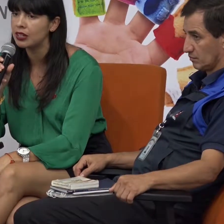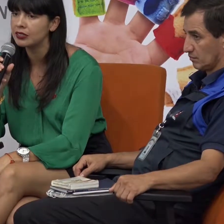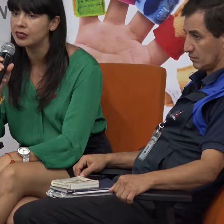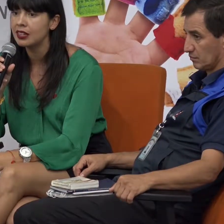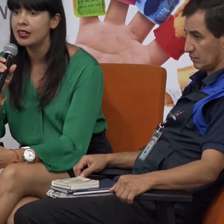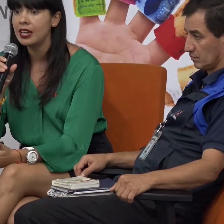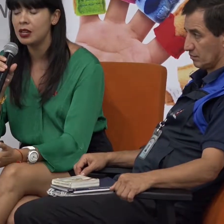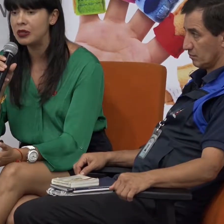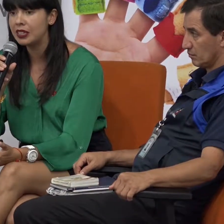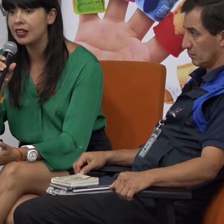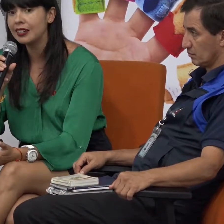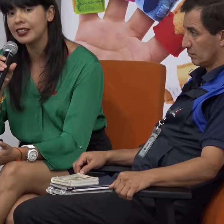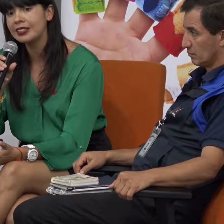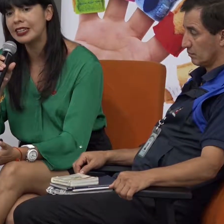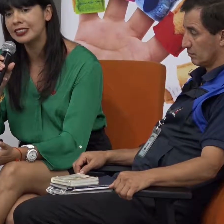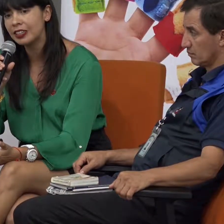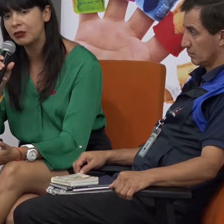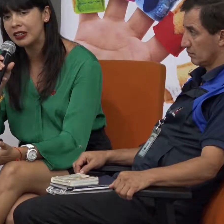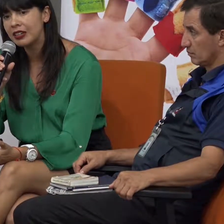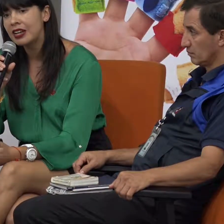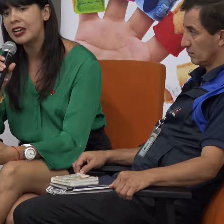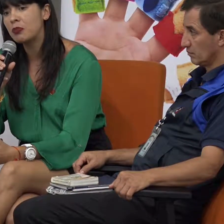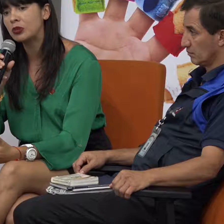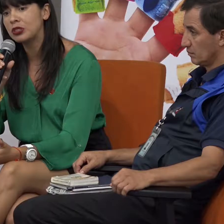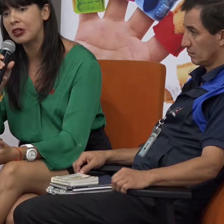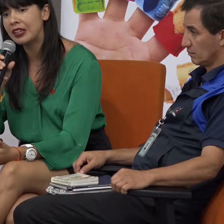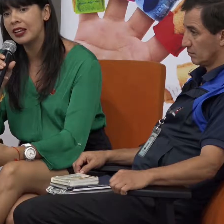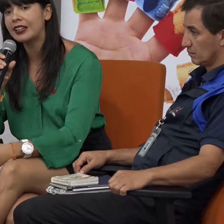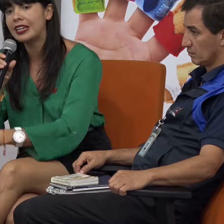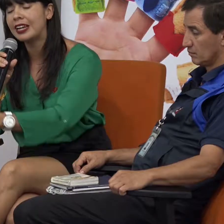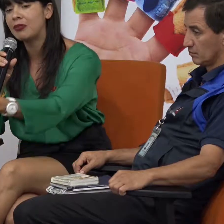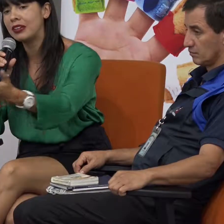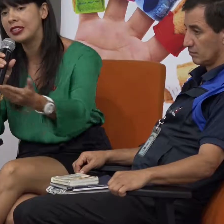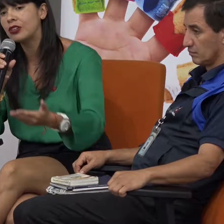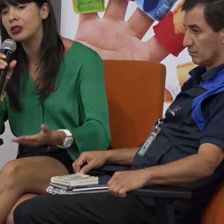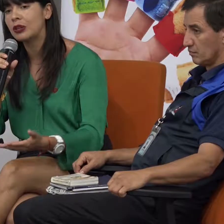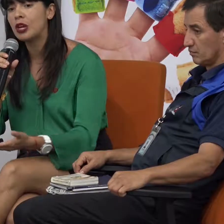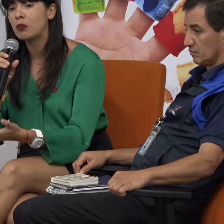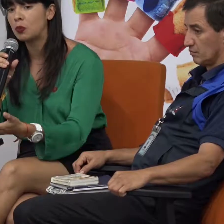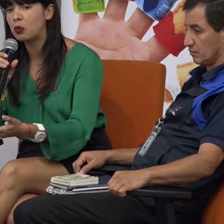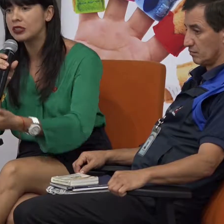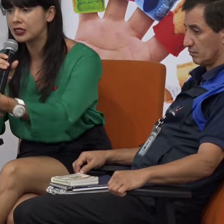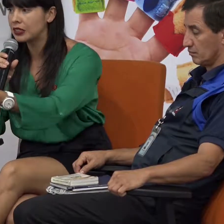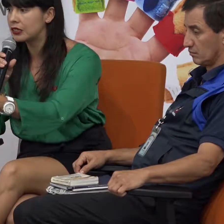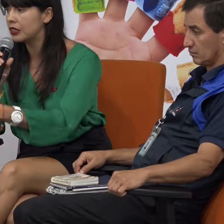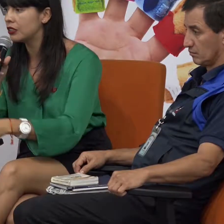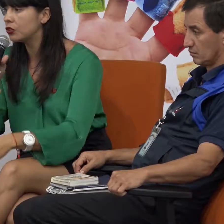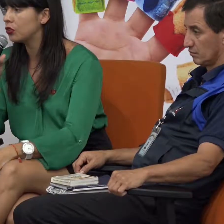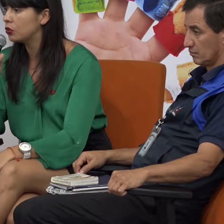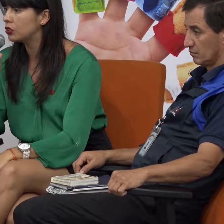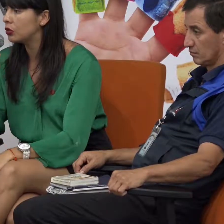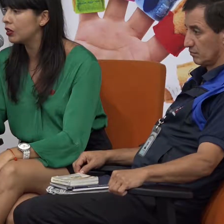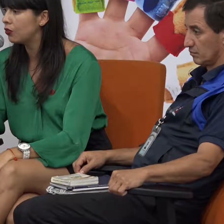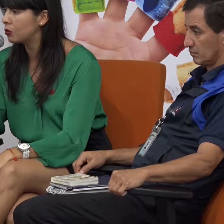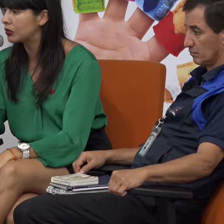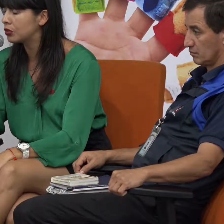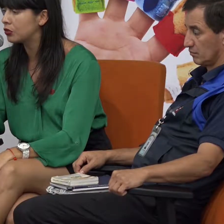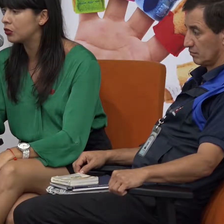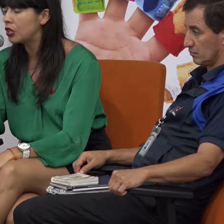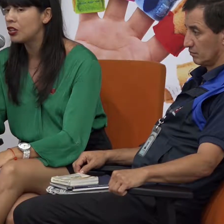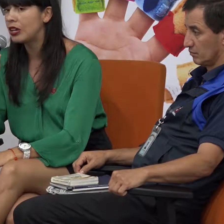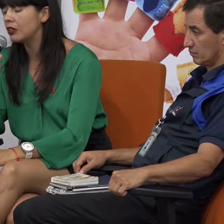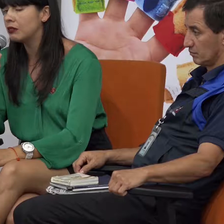esas fortalezas e invitar a la gente y hacer ver la posibilidad y el abernico de propuestas en este caso de educación en la